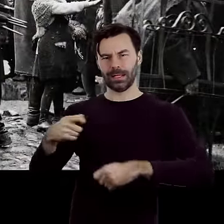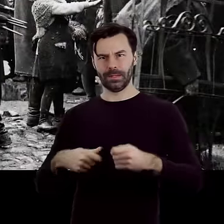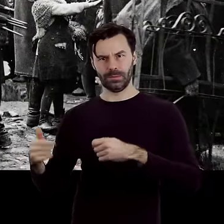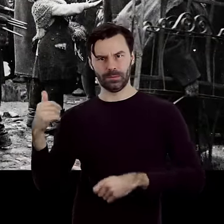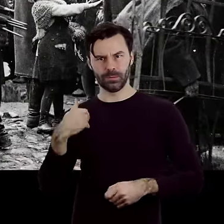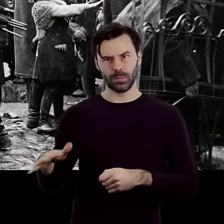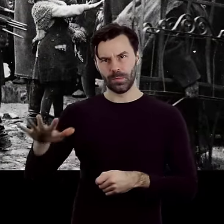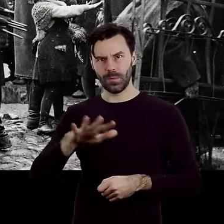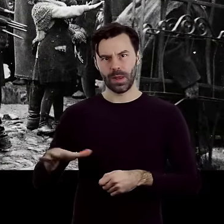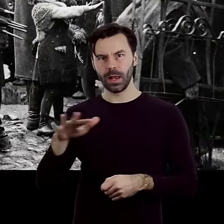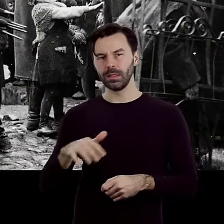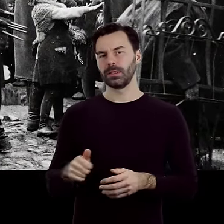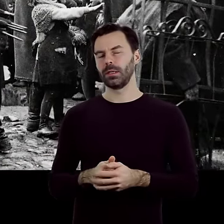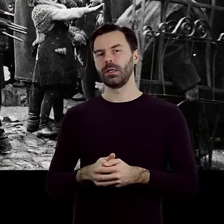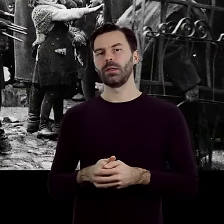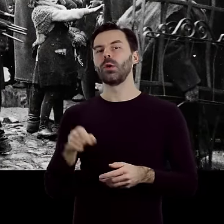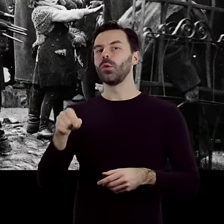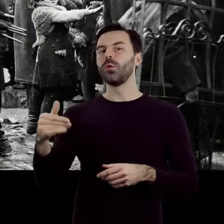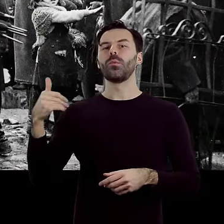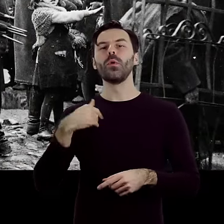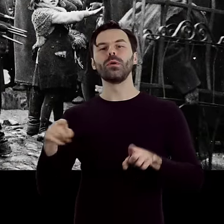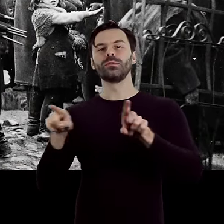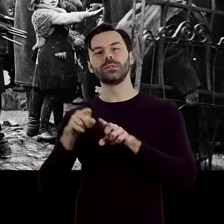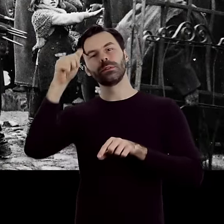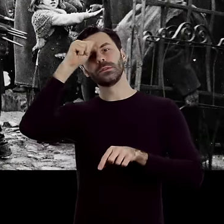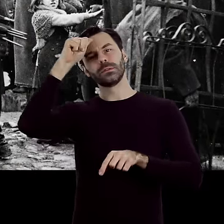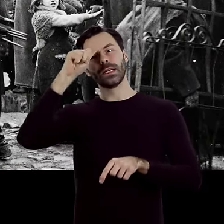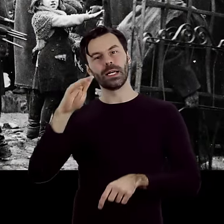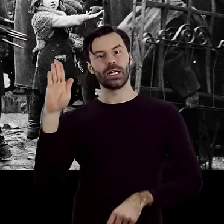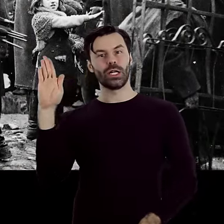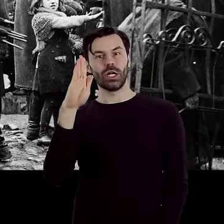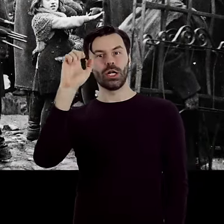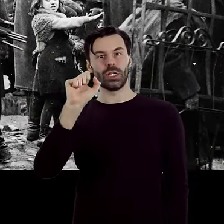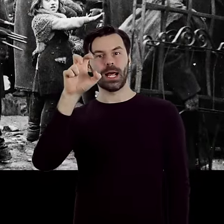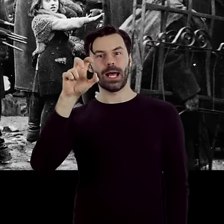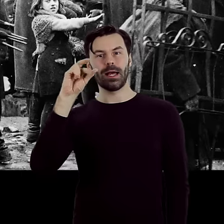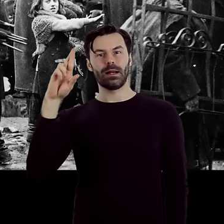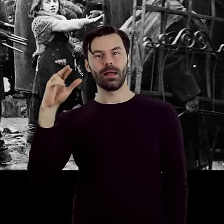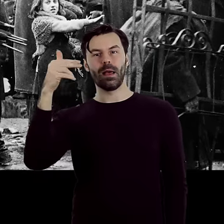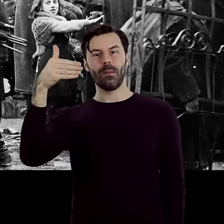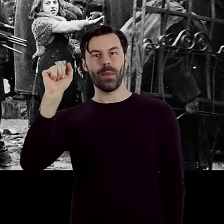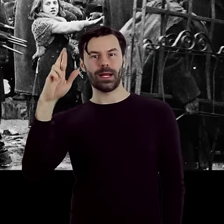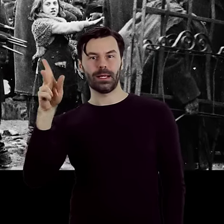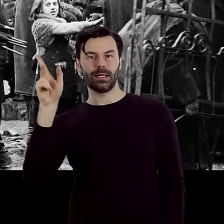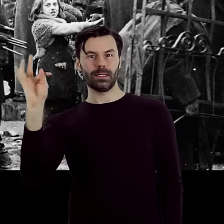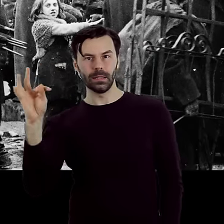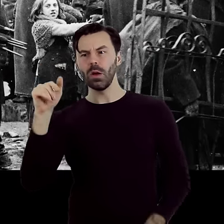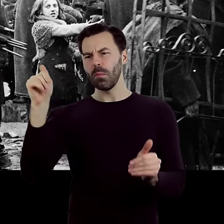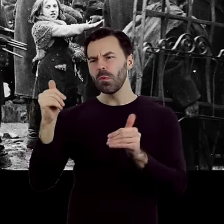Oprócz charakterystycznych jatek znajdował się tu tak zwany szachermarkt, pchlitarg, na którym można było kupić